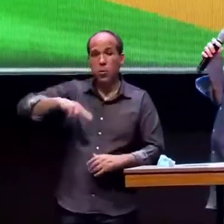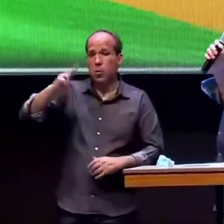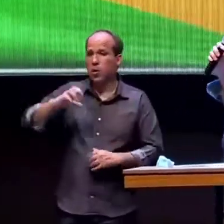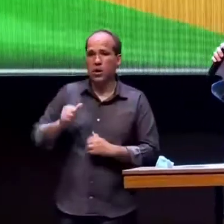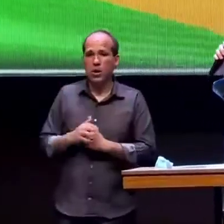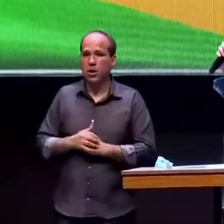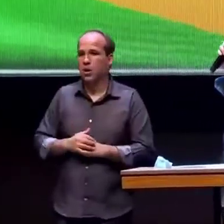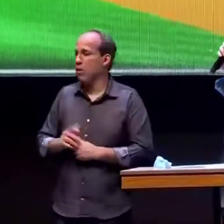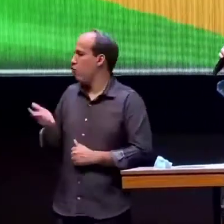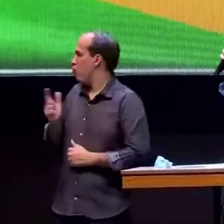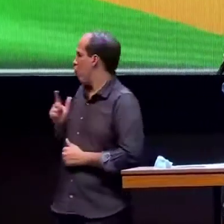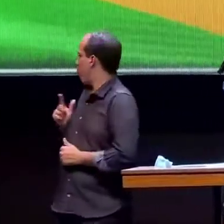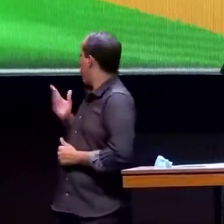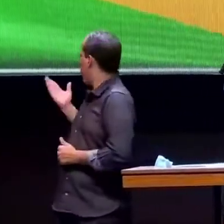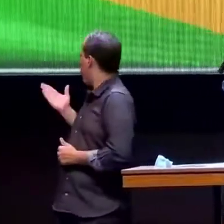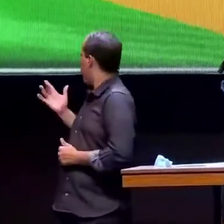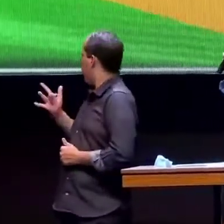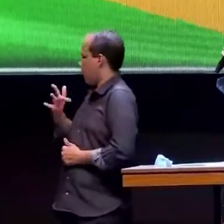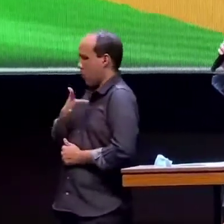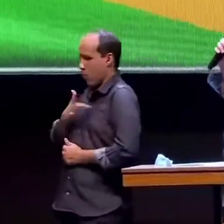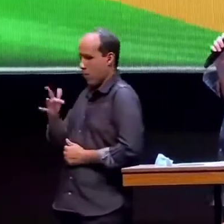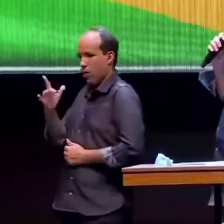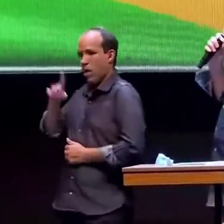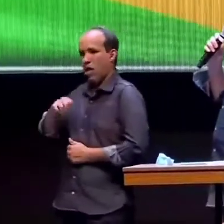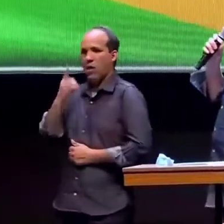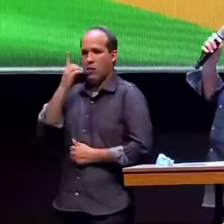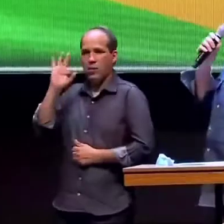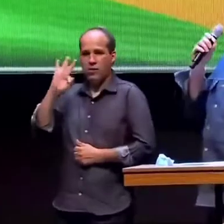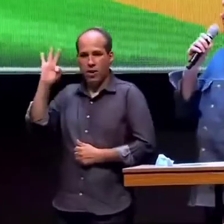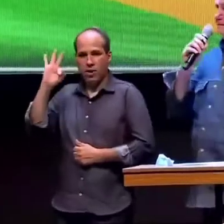aqui temos também o Onyx Lorenzoni, deputado federal